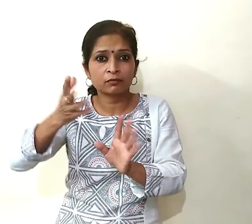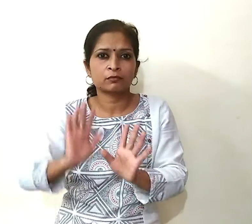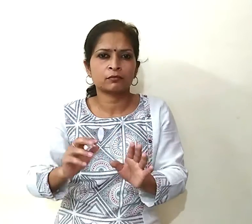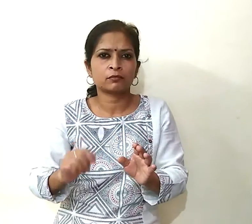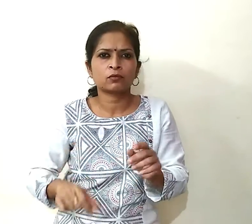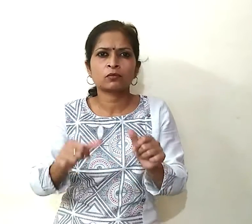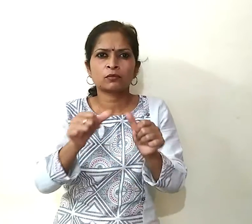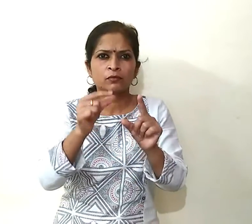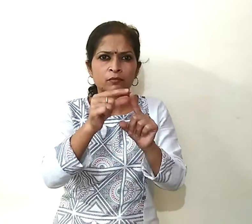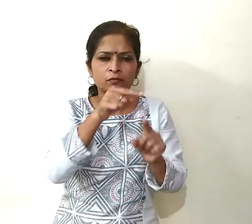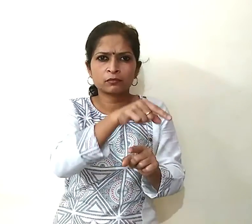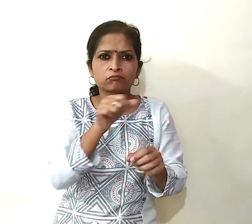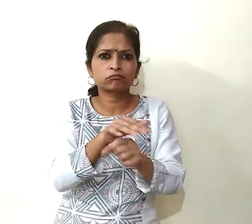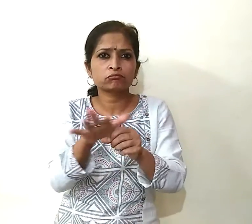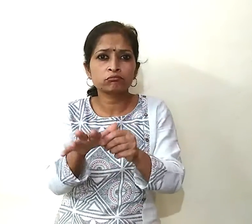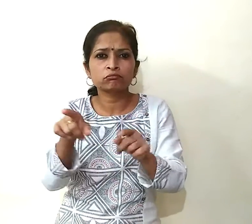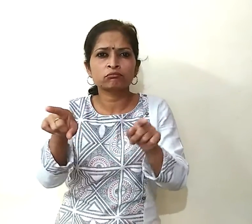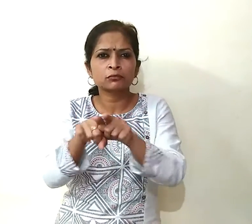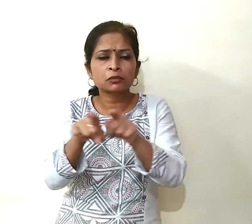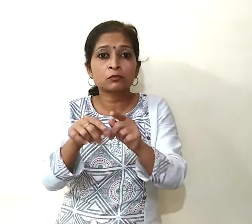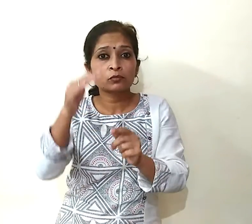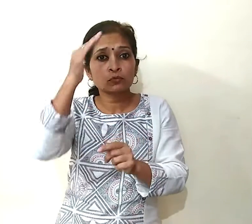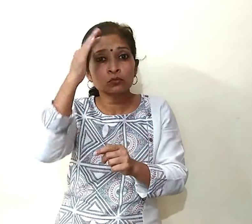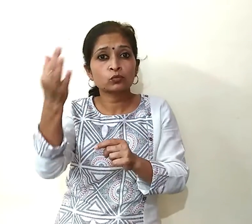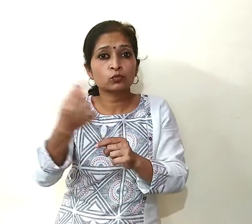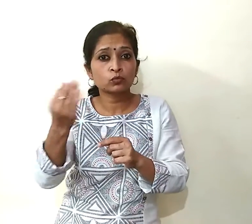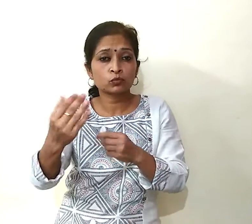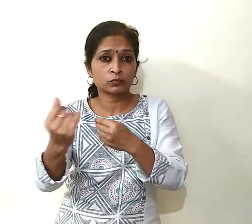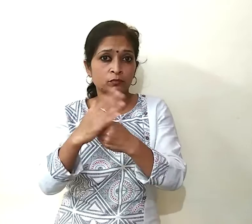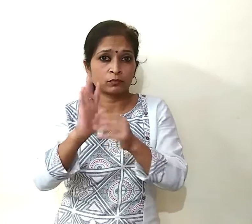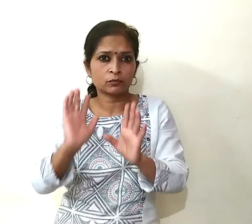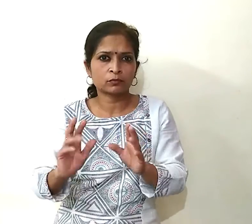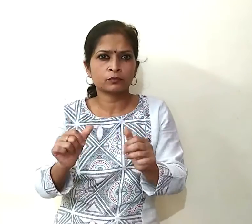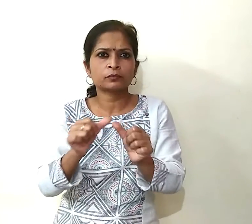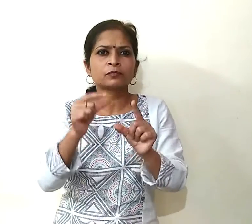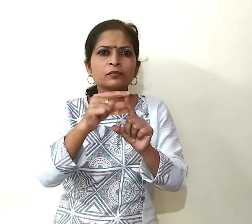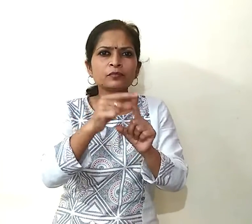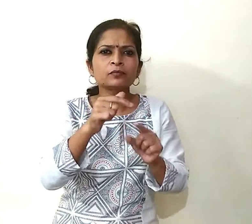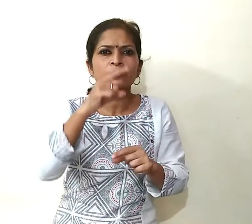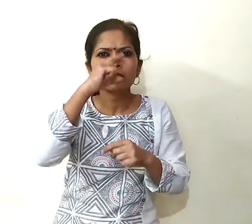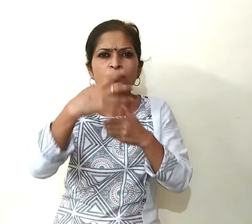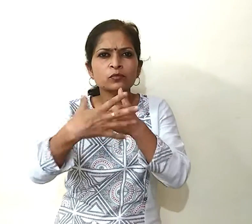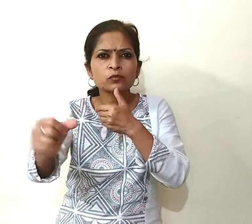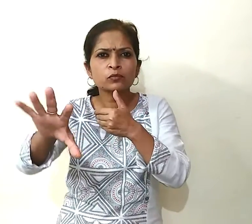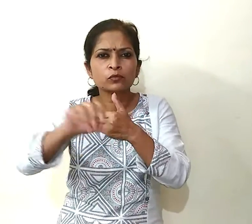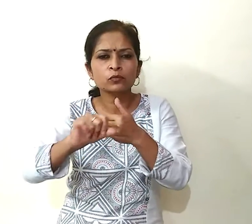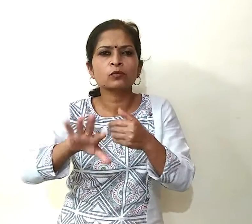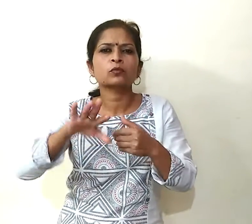-19 से जुड़े सभी ताजा अपडेट्स भी आते रहते हैं ये एप ब्लूटूथ तकनीक और GPS के जरिये